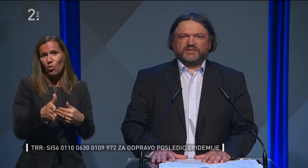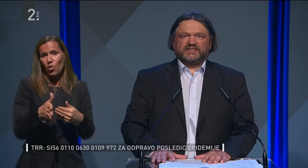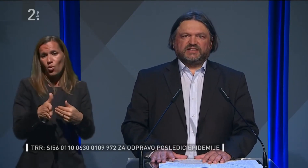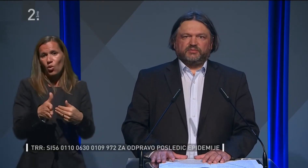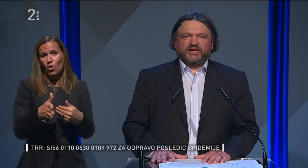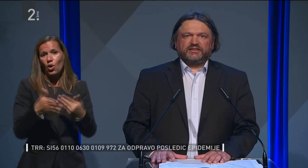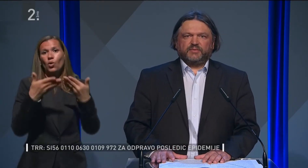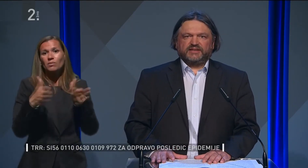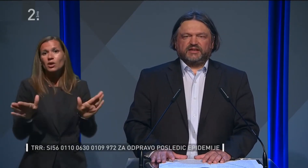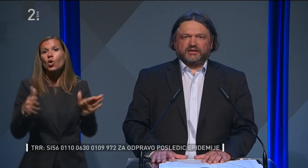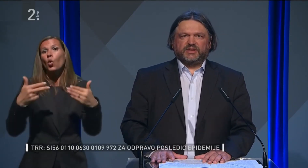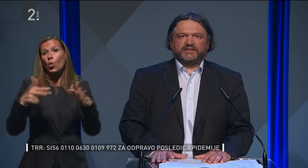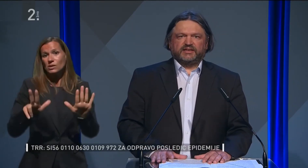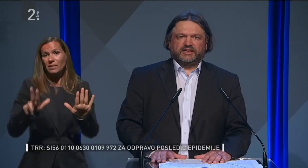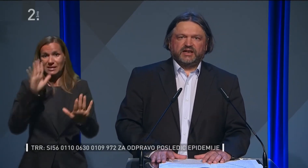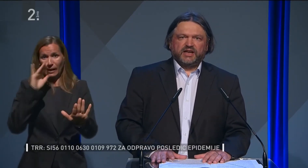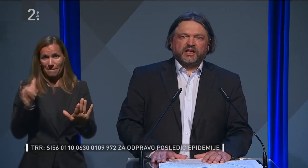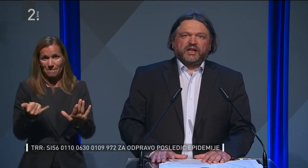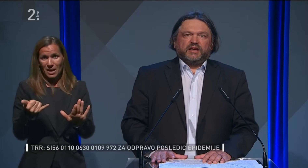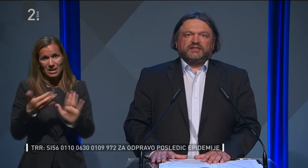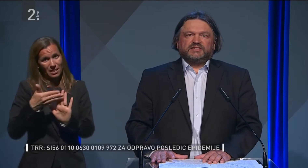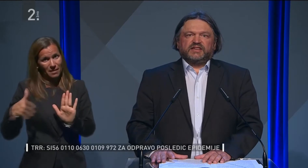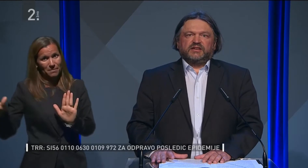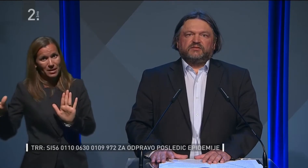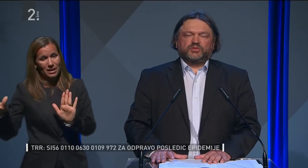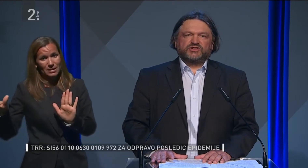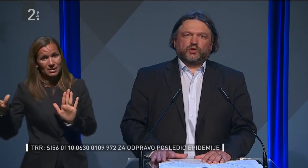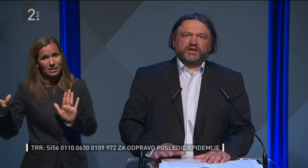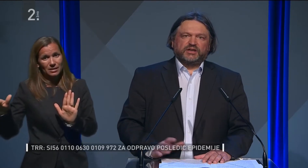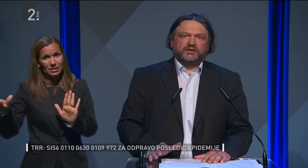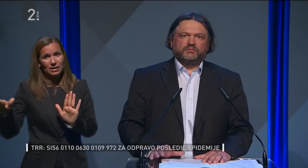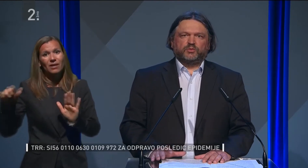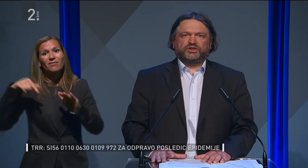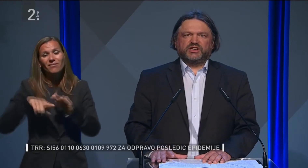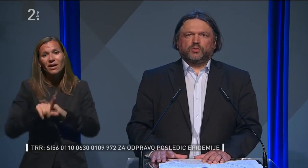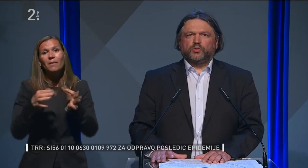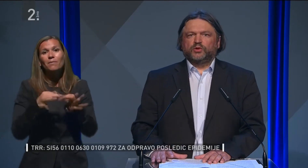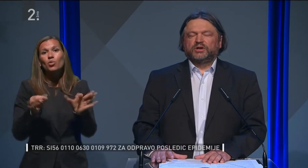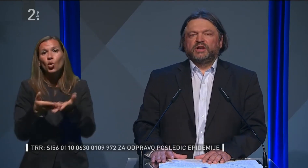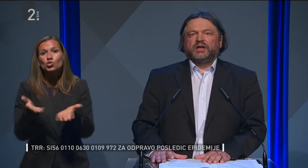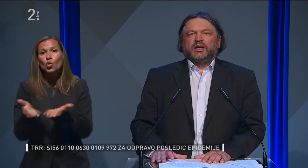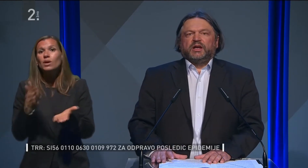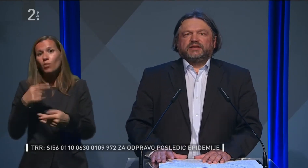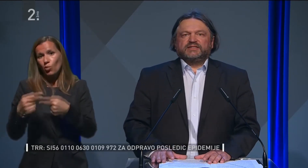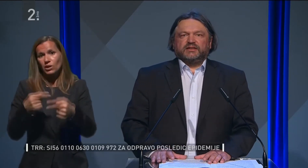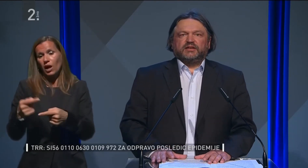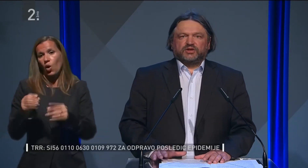18.5. dalje in sicer v prostorih bo potekal puk